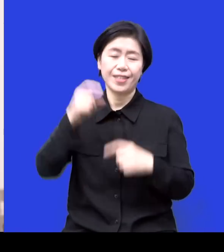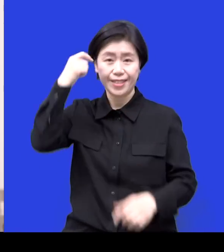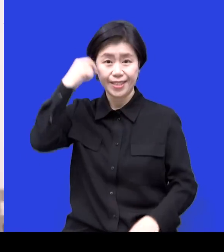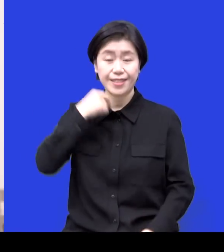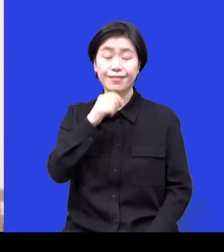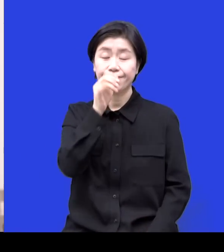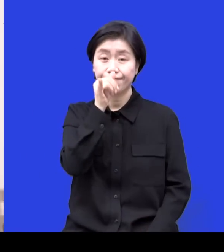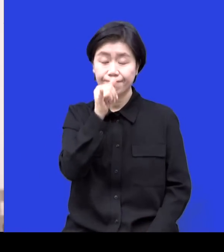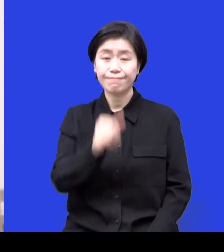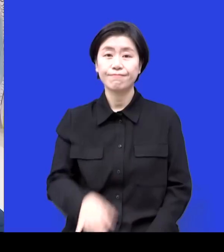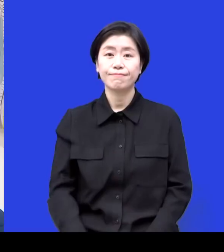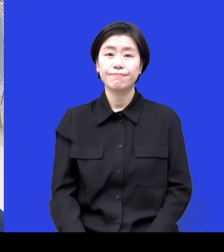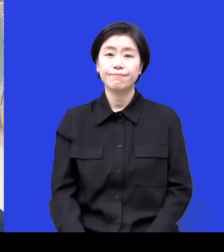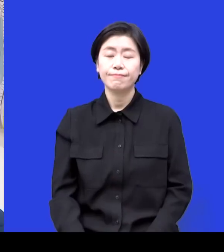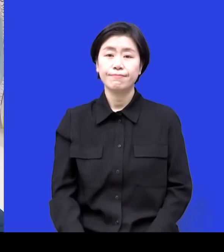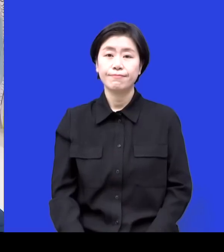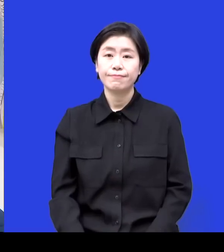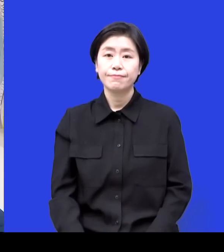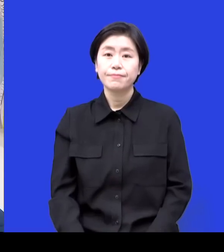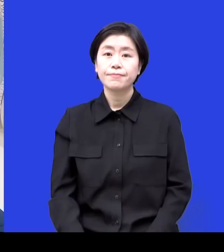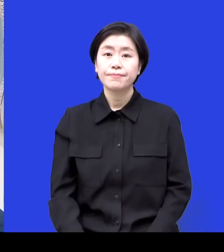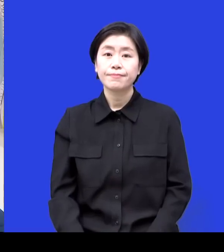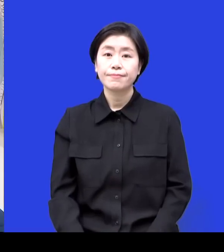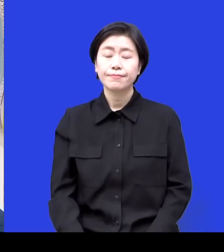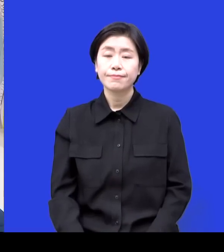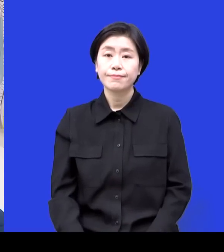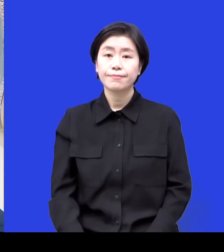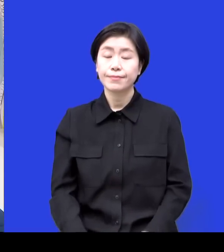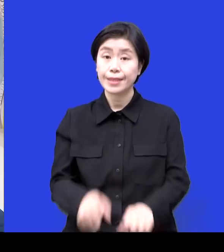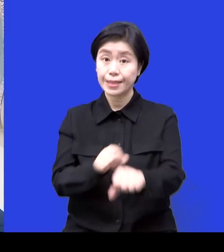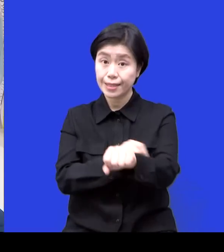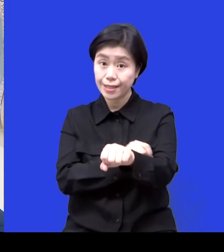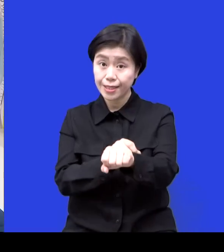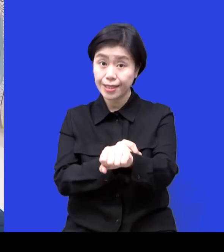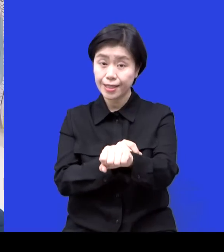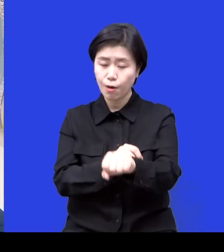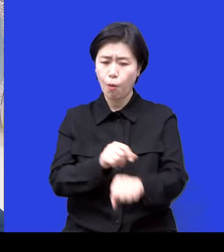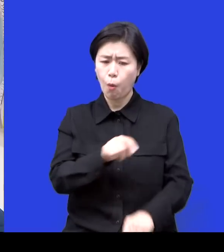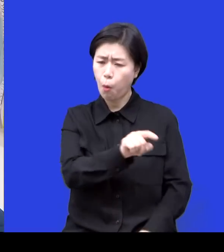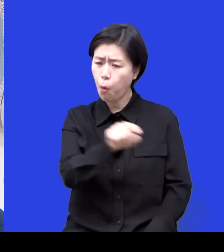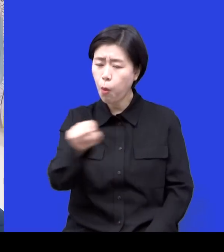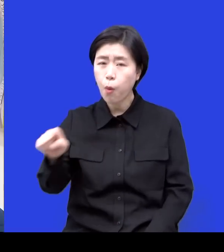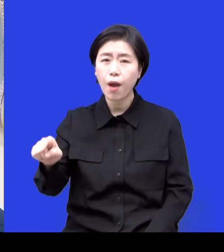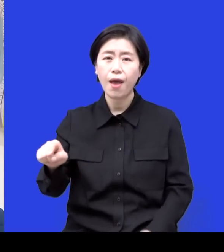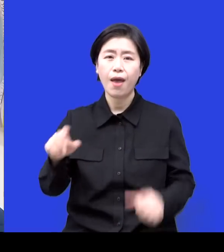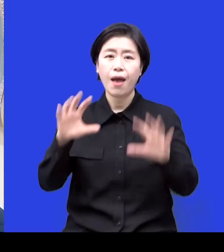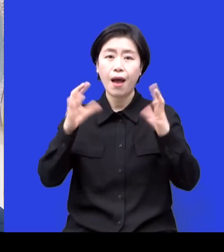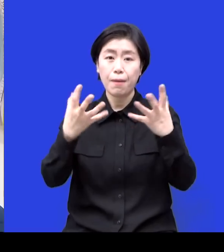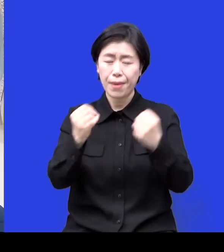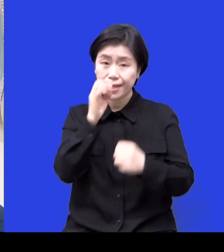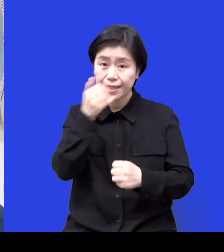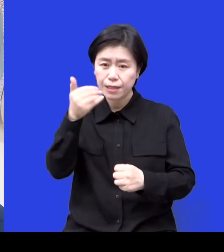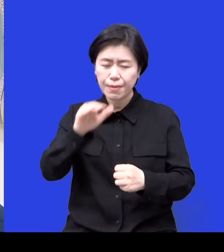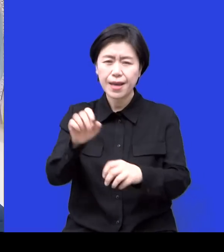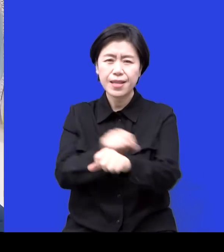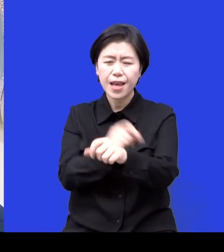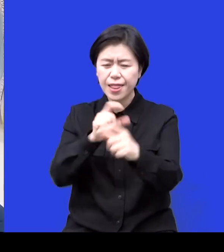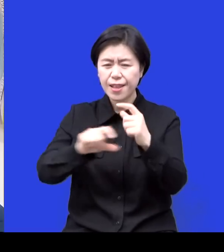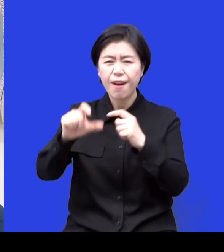그 안에서 특별히 저는 이제 아이들 많지만 가장 가까이에서 한 3명 정도는 제가 크로스핏을